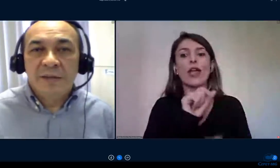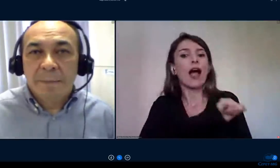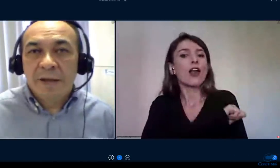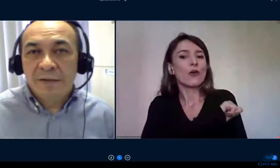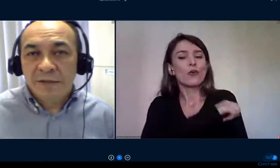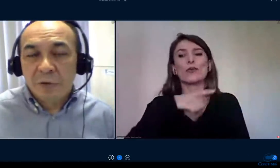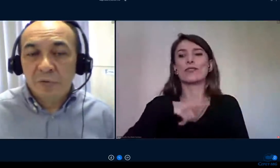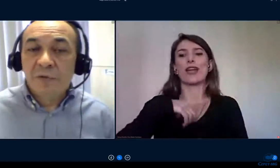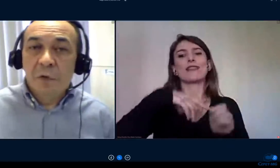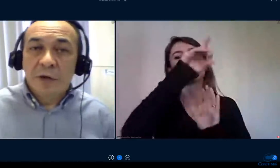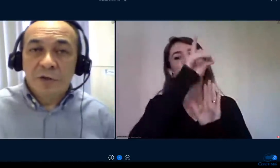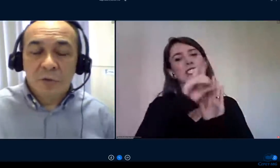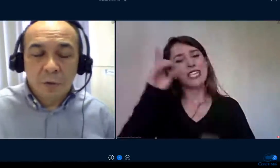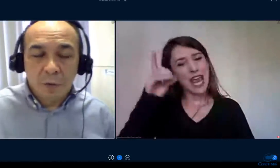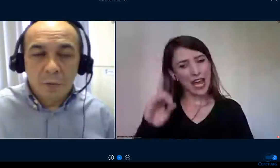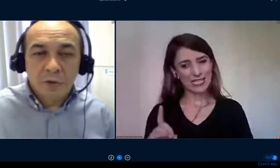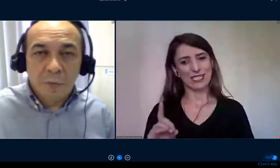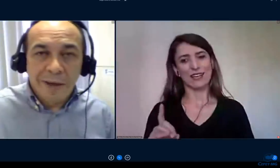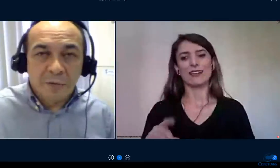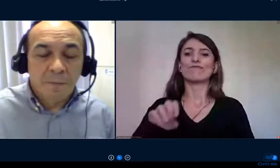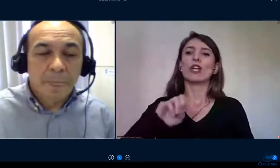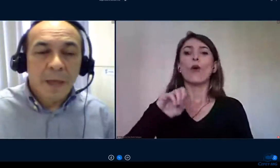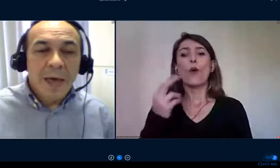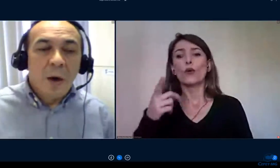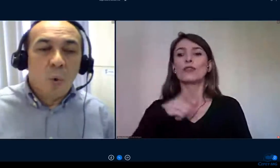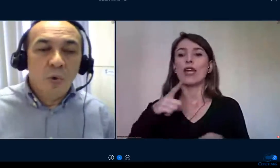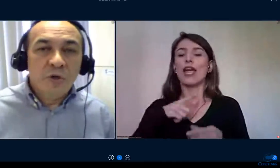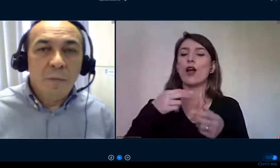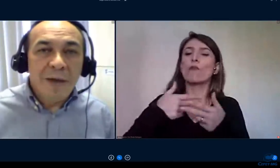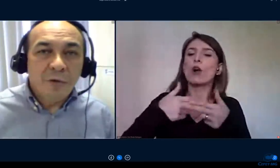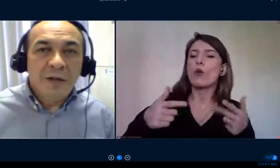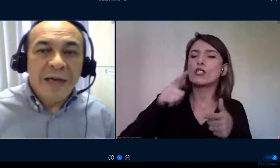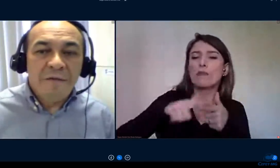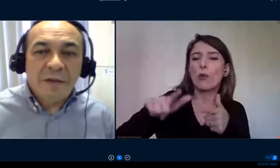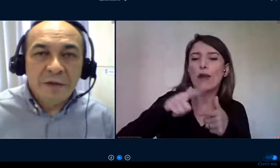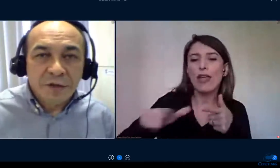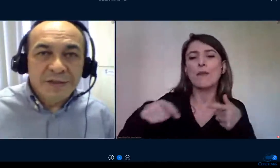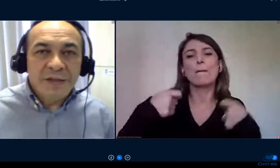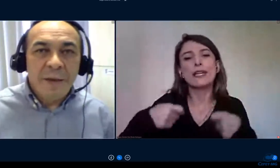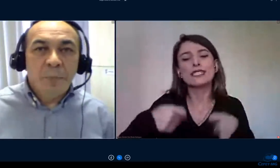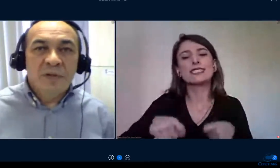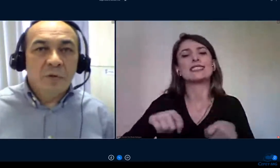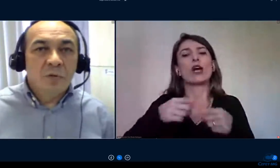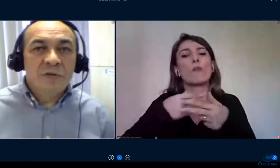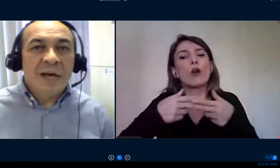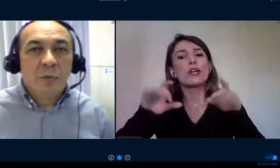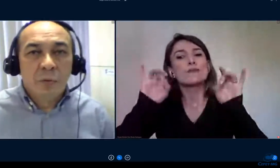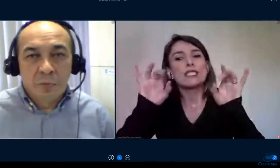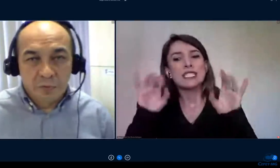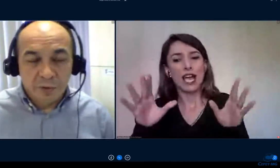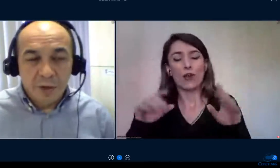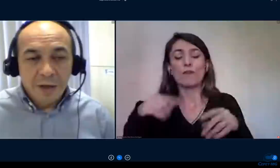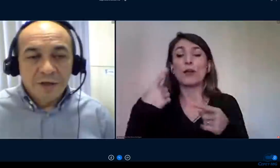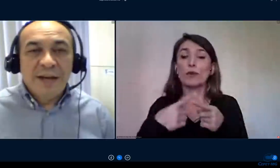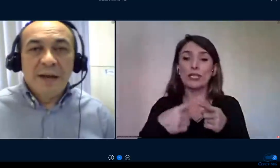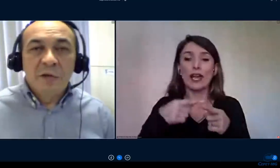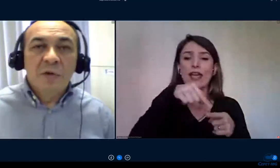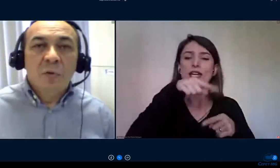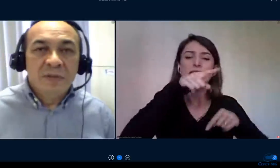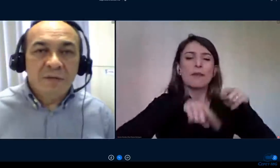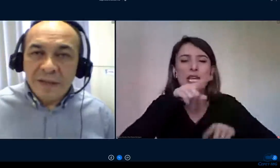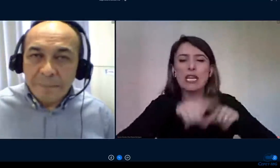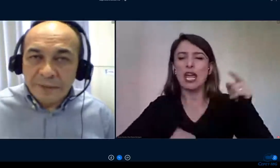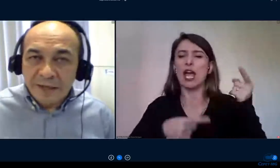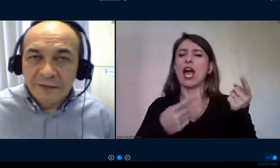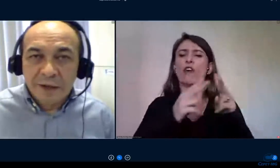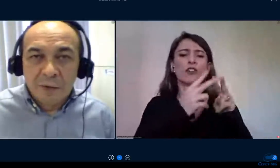assistência para esses alunos, e foi o que a gente colocou no instrumento. O instrumento, ele deve atingir 100% dos alunos, gerando,